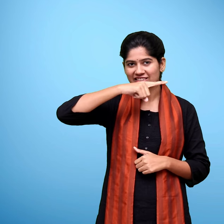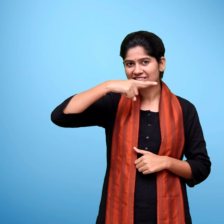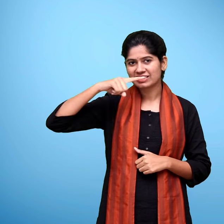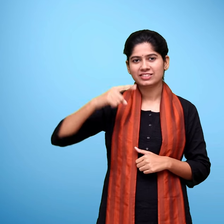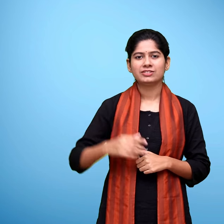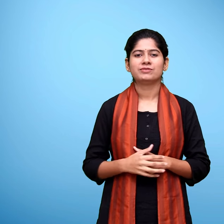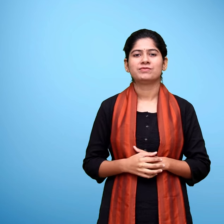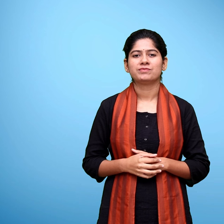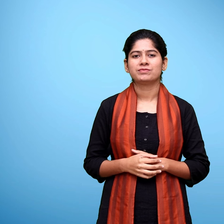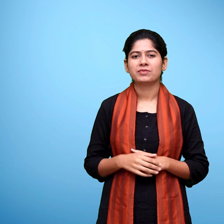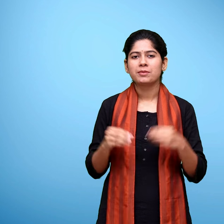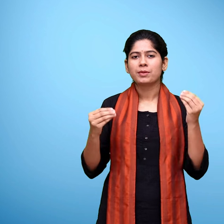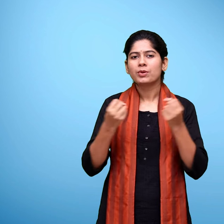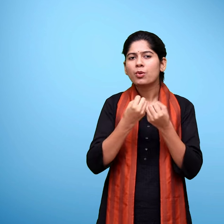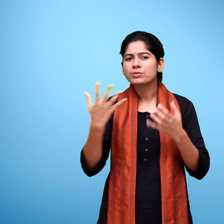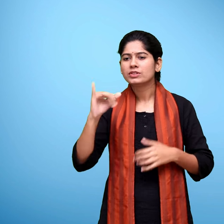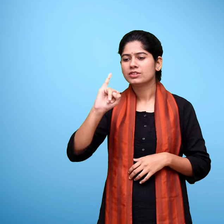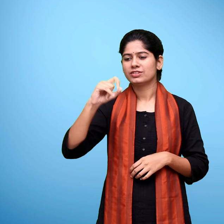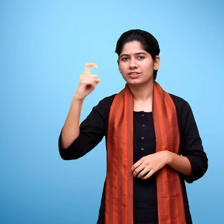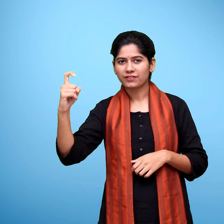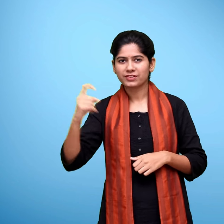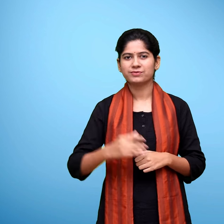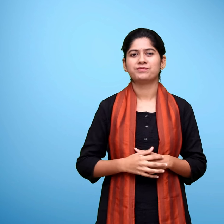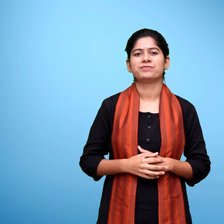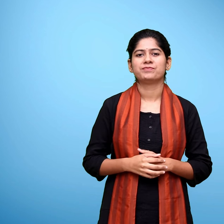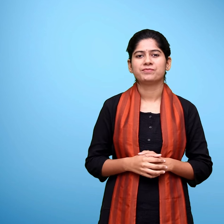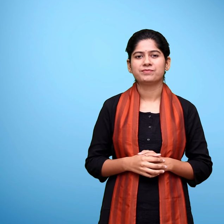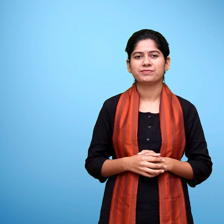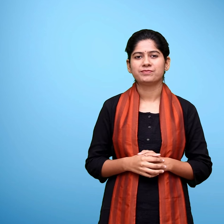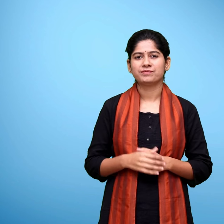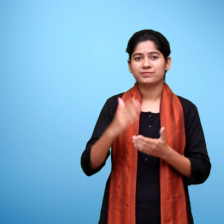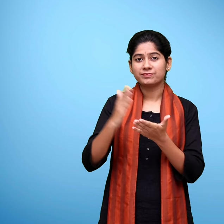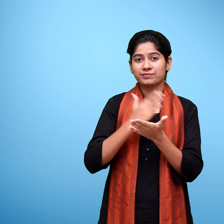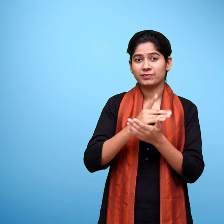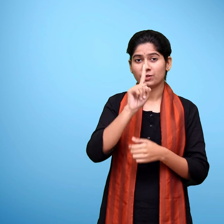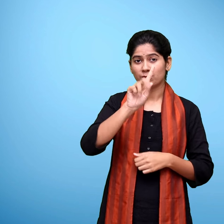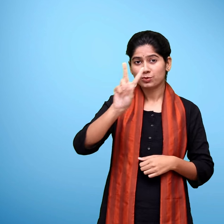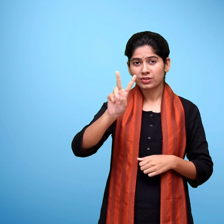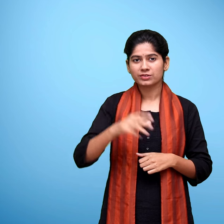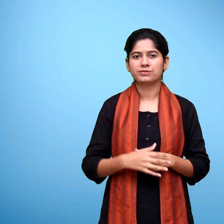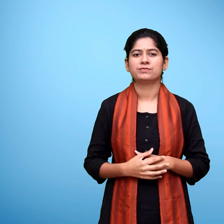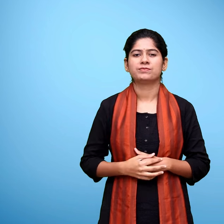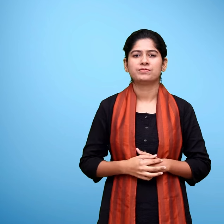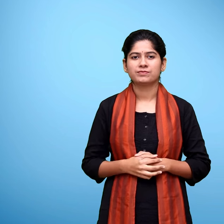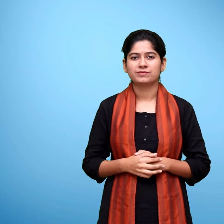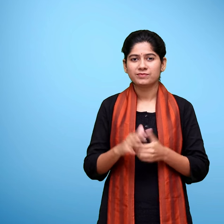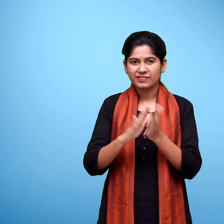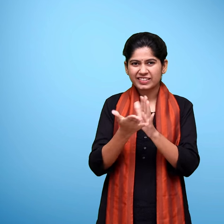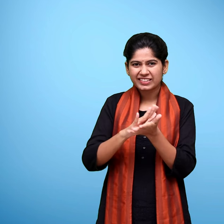प्रिष्ठ सरसथ पाठ बारह फूली